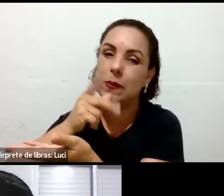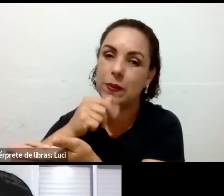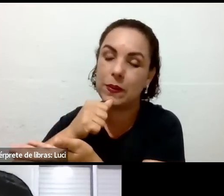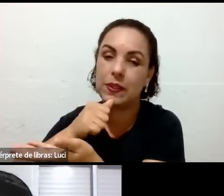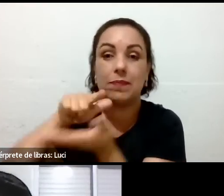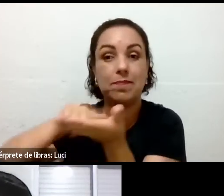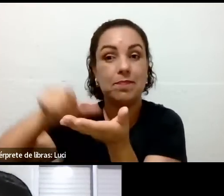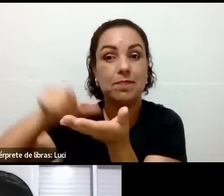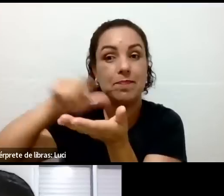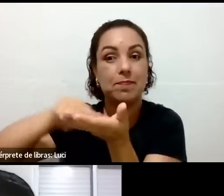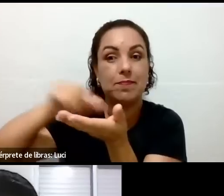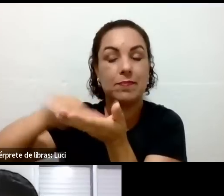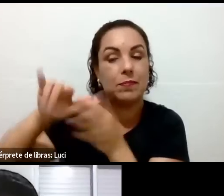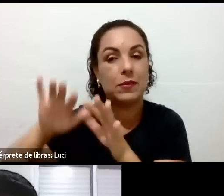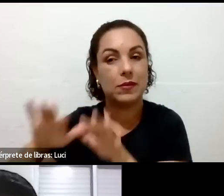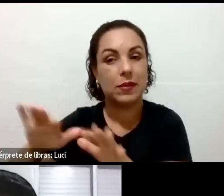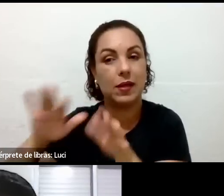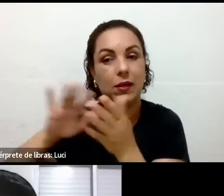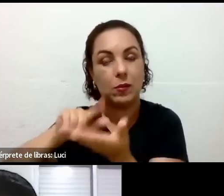decisão, Ivani.